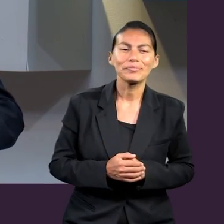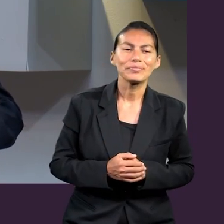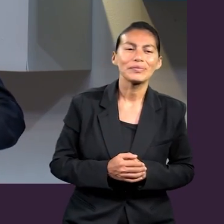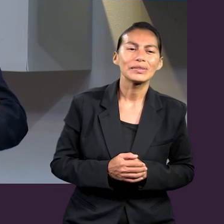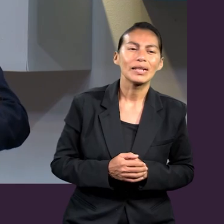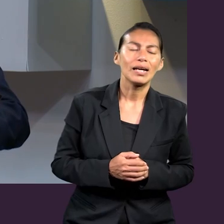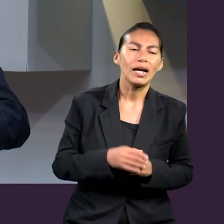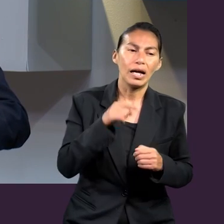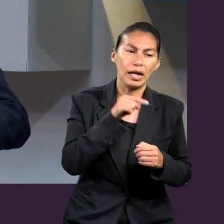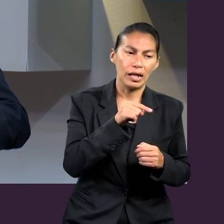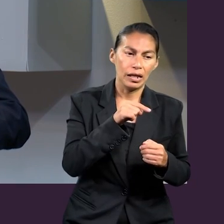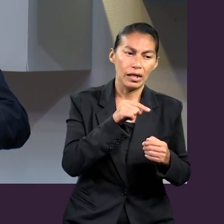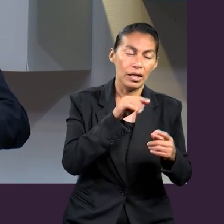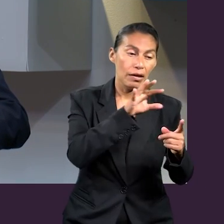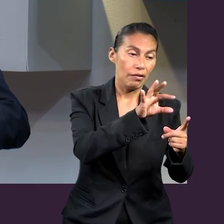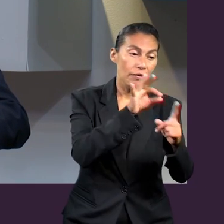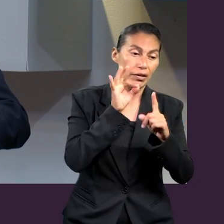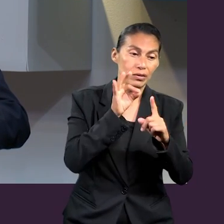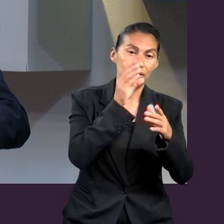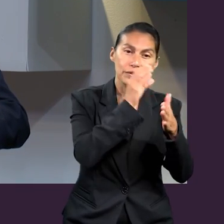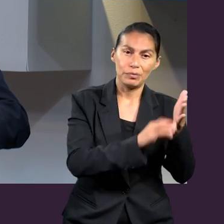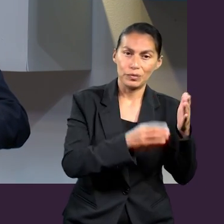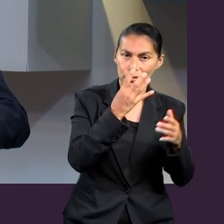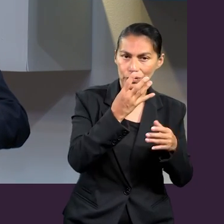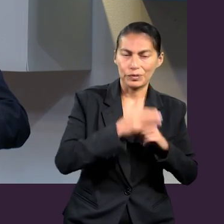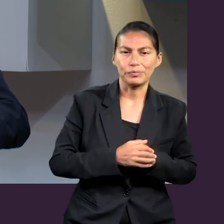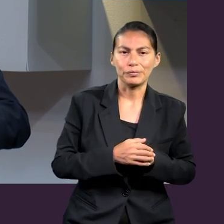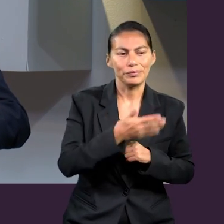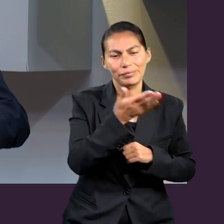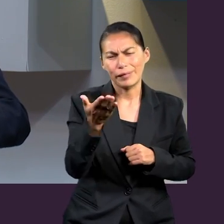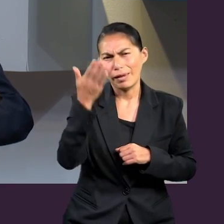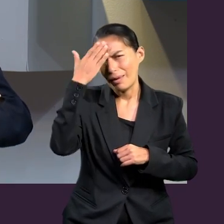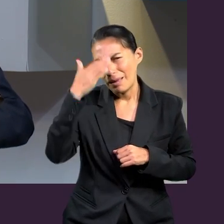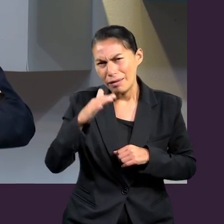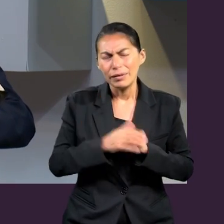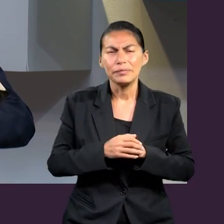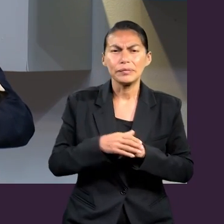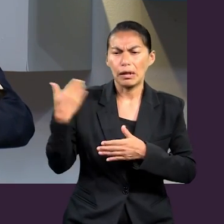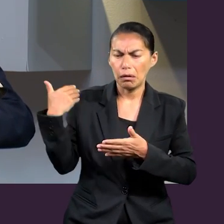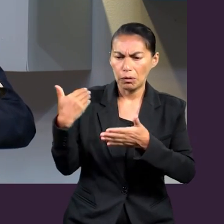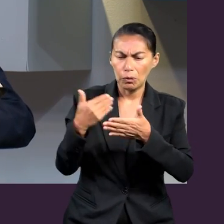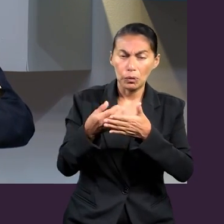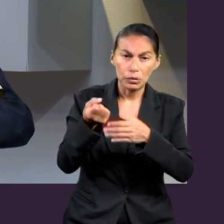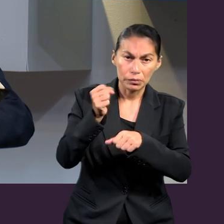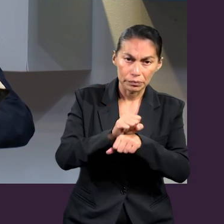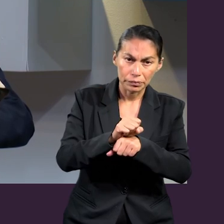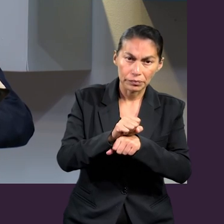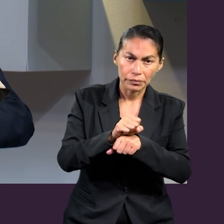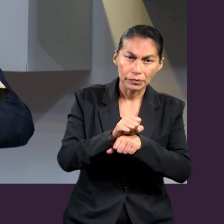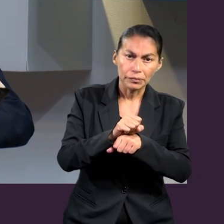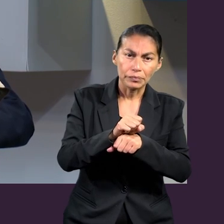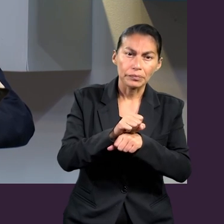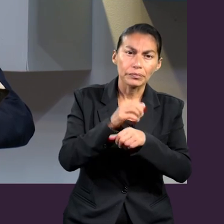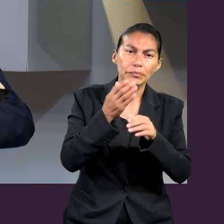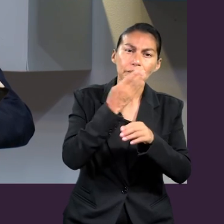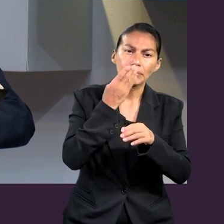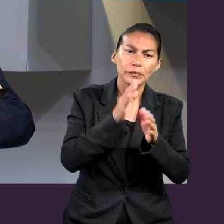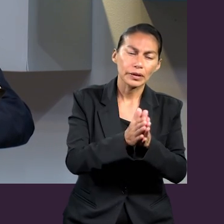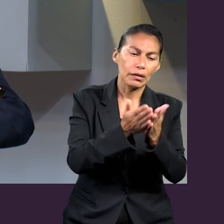Biblia? Y la tenemos aquí en el capítulo 4 de Efesios. Como ustedes saben, durante esta semana hemos estado estudiando